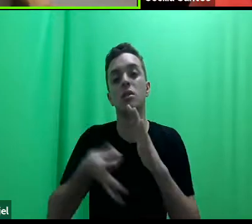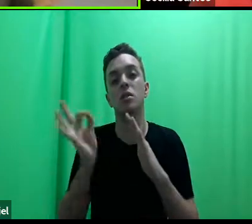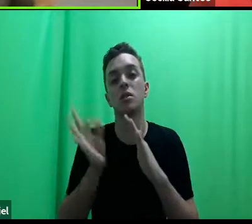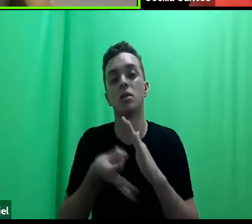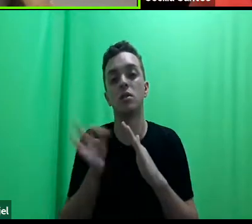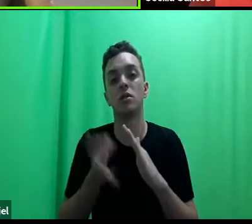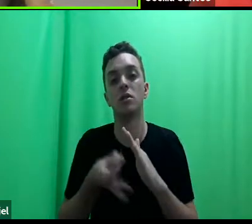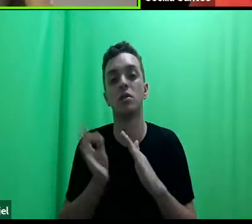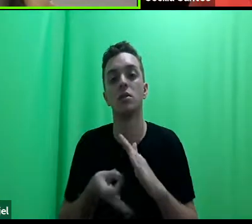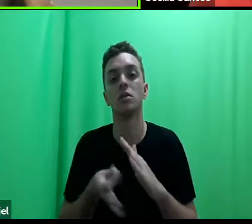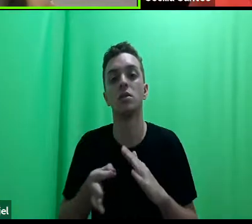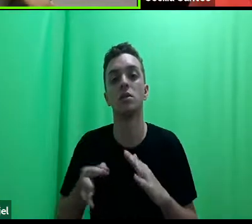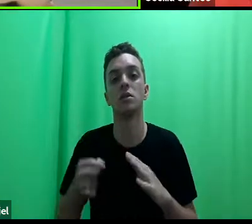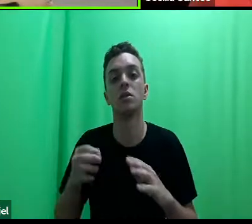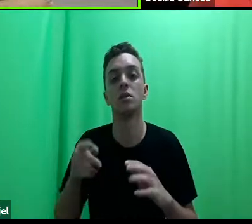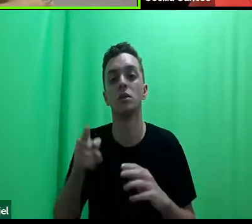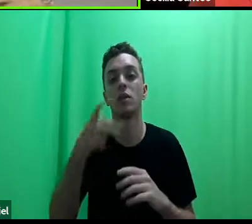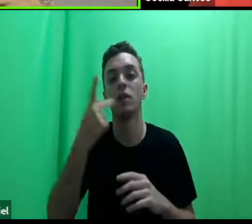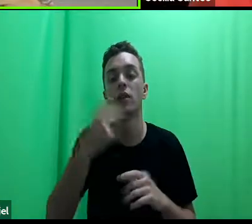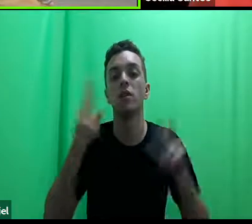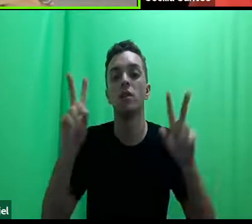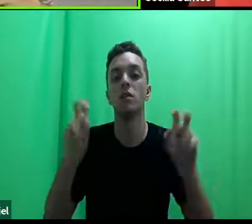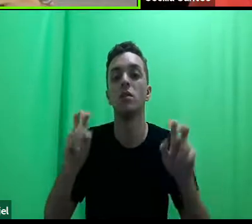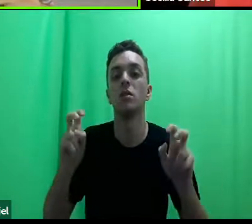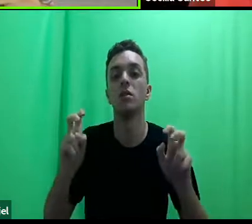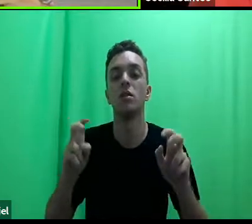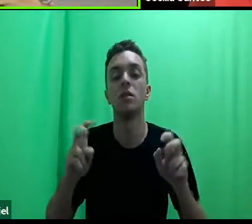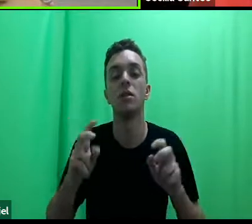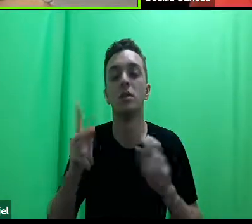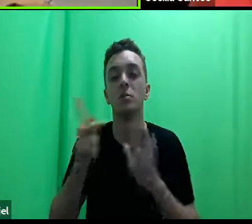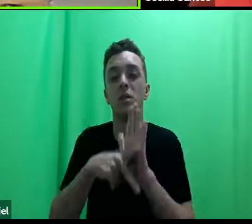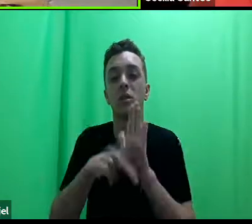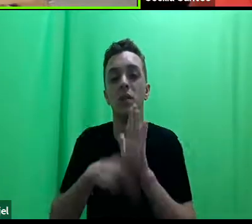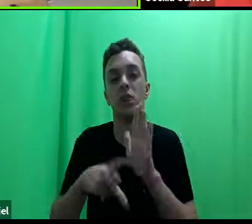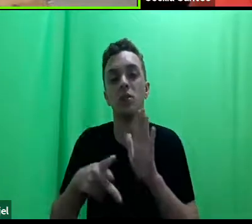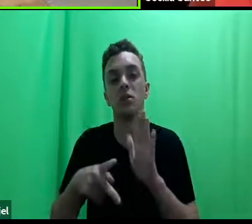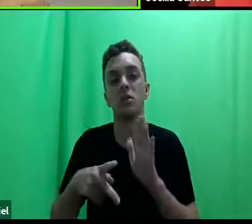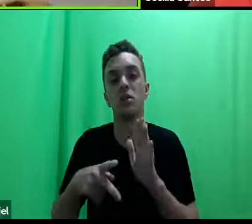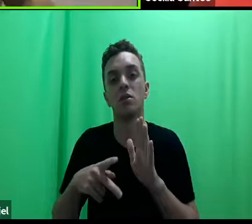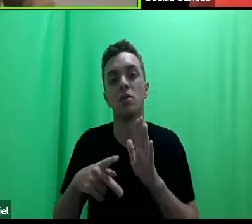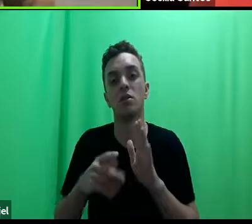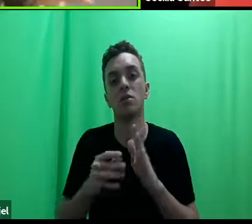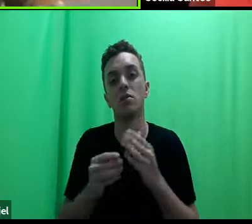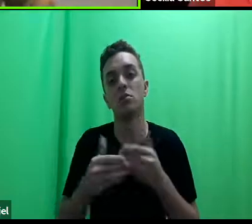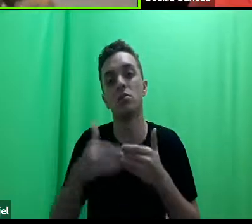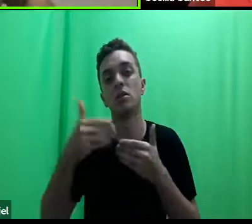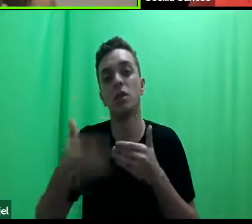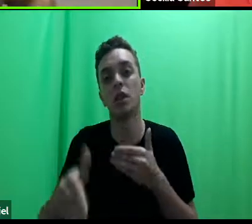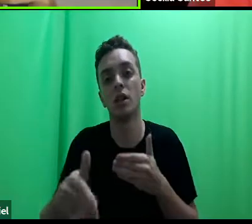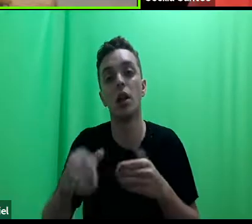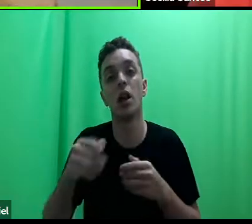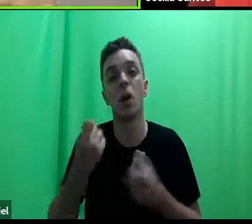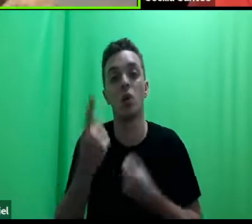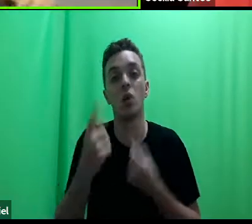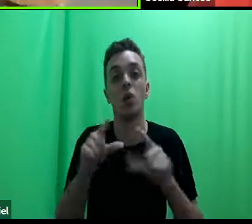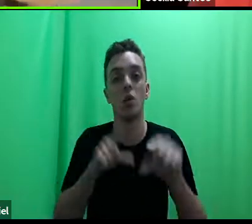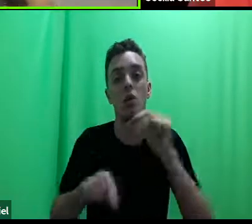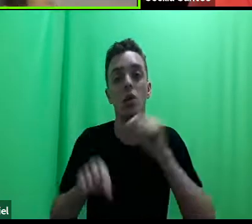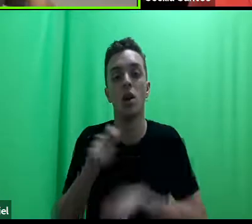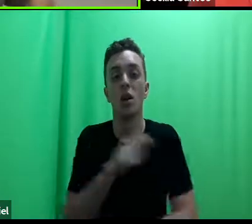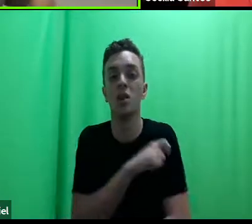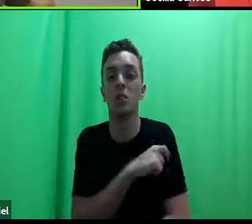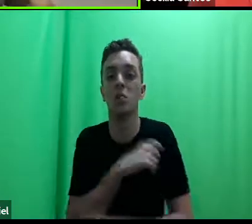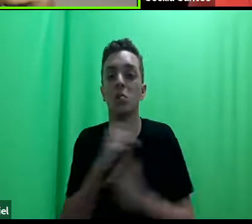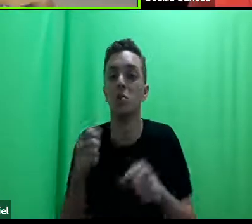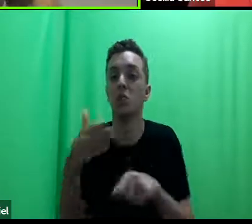a essa época que a senhora traz como os projetos de extensão universitária, são optativos, muitos deles, os alunos podem livremente